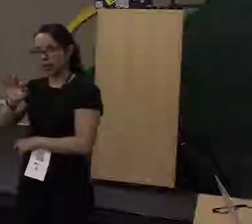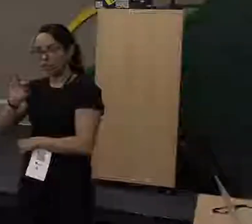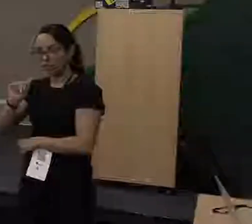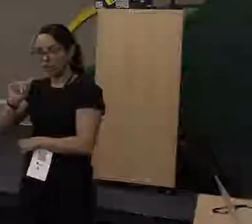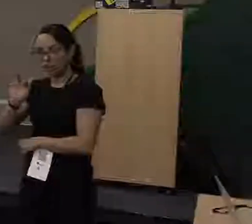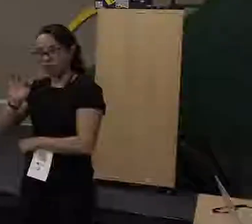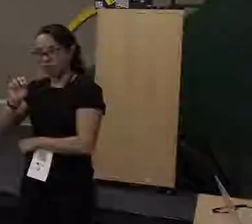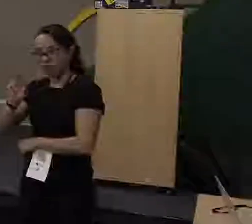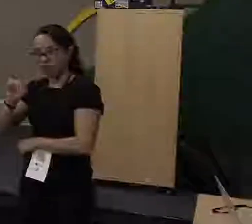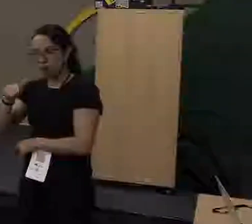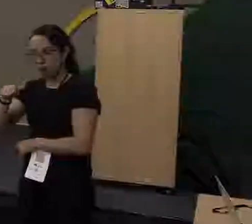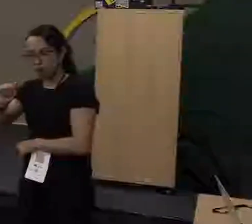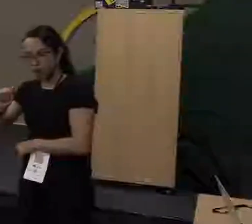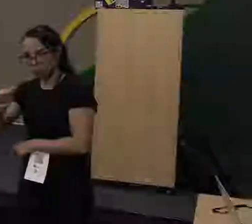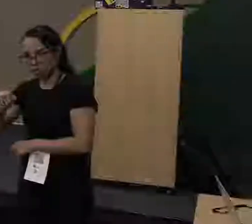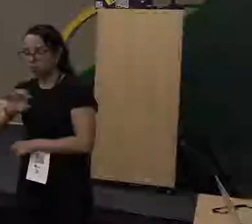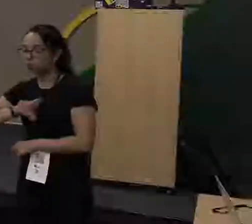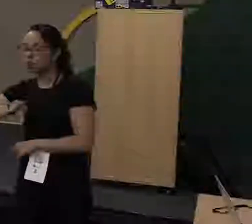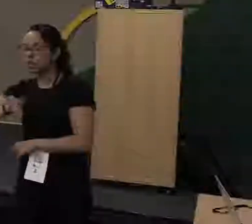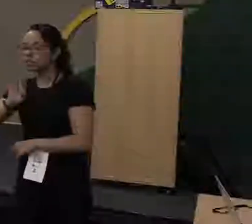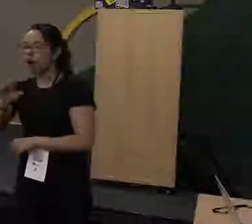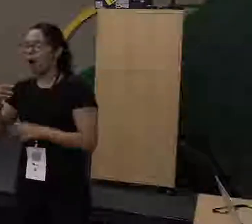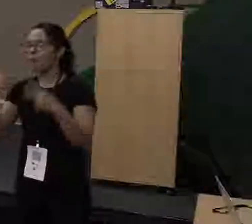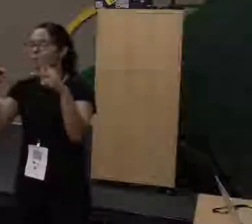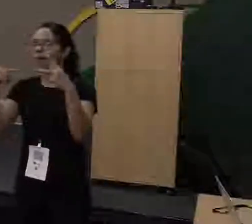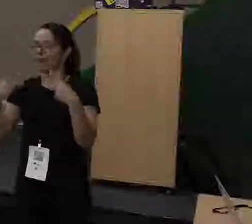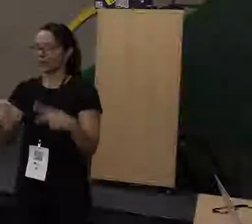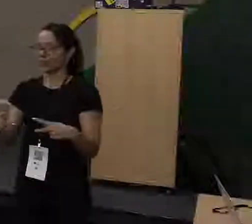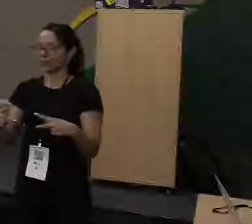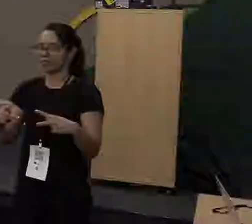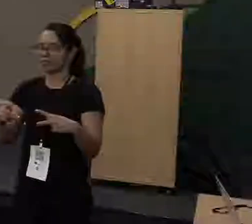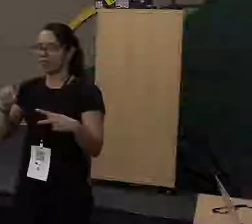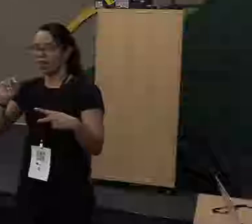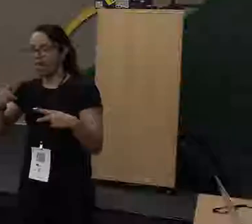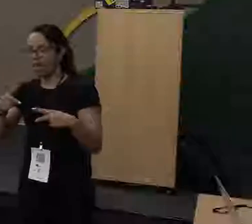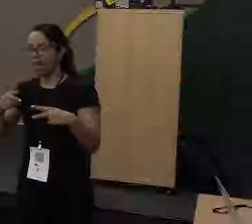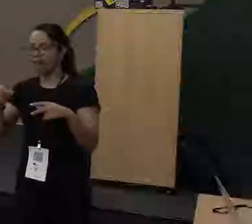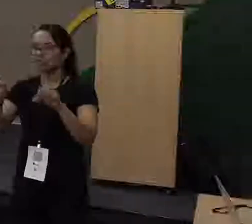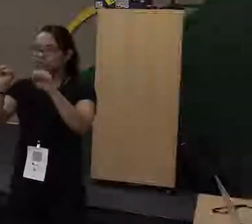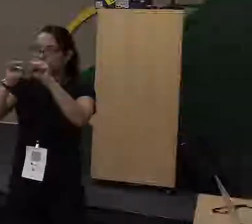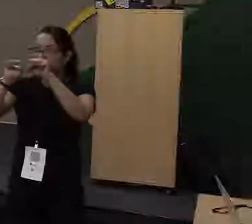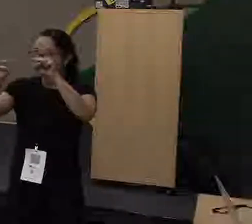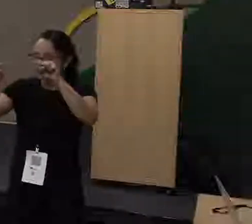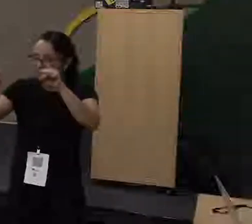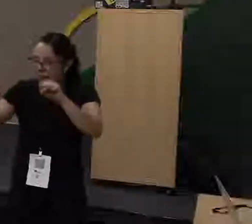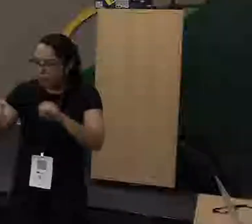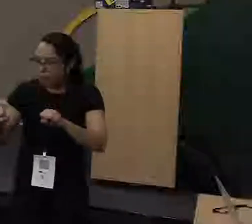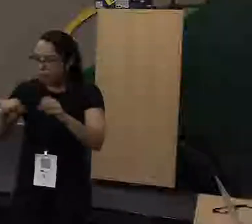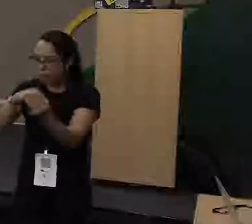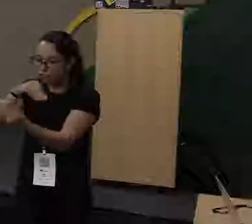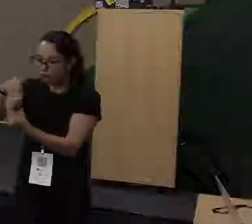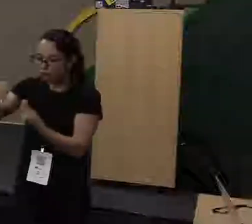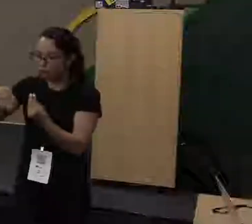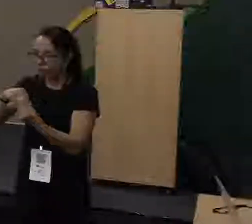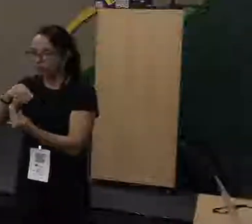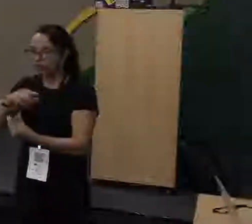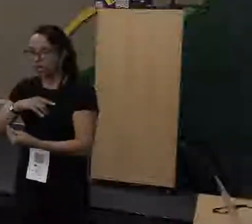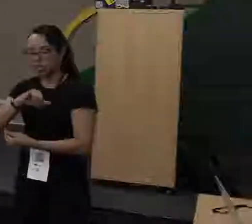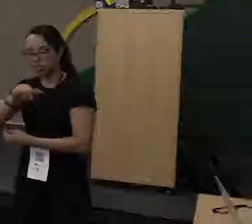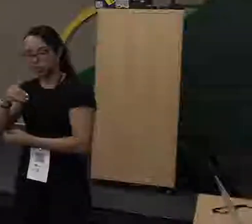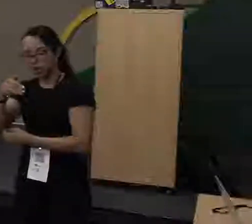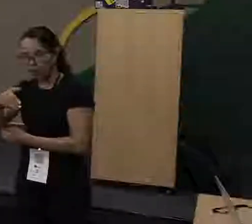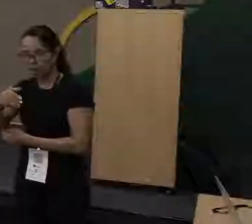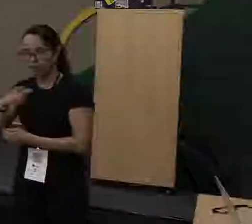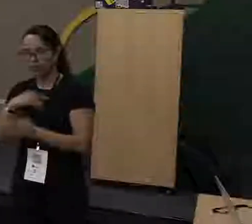linguagem de programação em si, mas se lembra que Java é todo um ecossistema, uma plataforma, então tem uma JVM aí, que por sinal roda várias linguagens